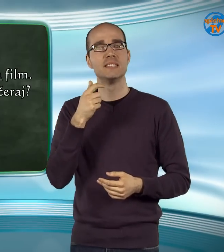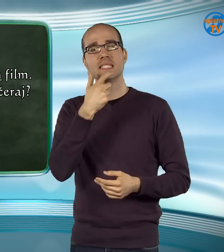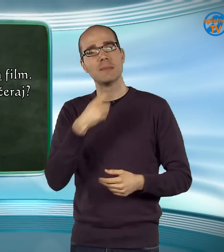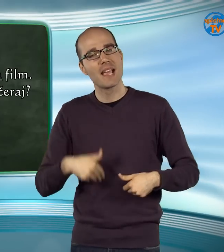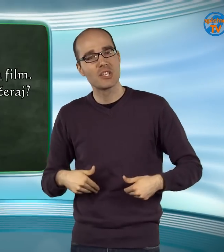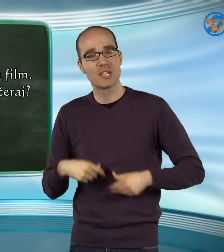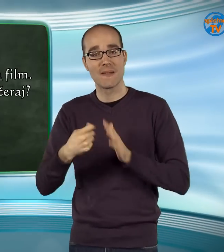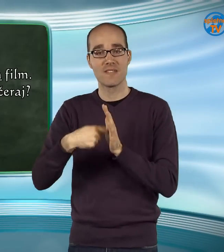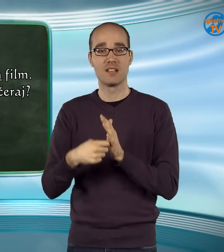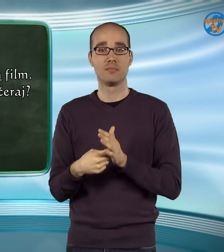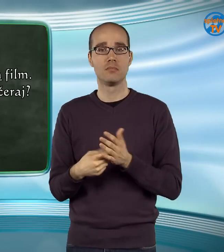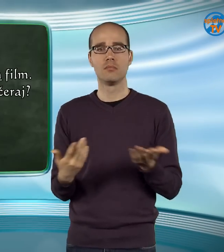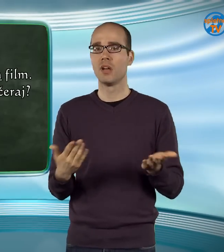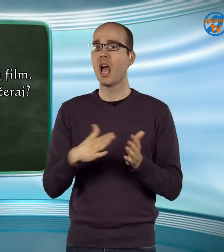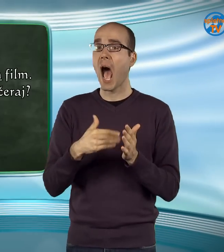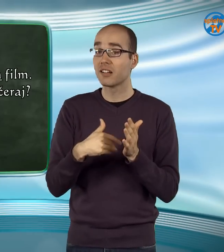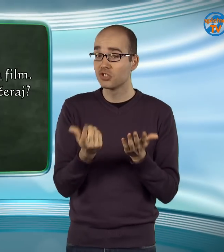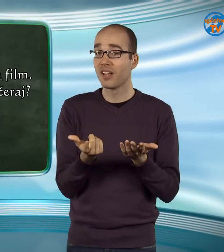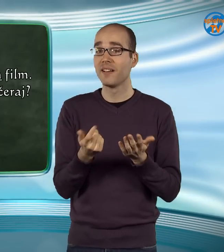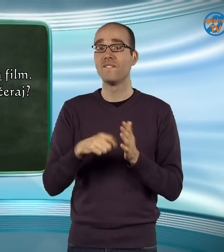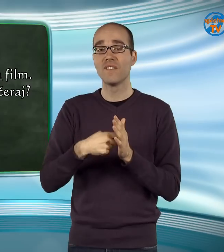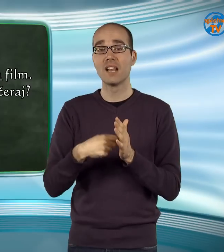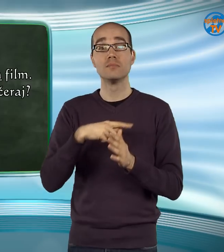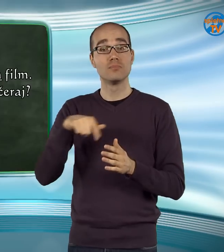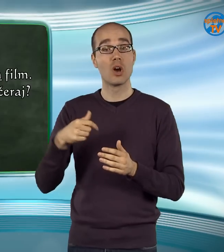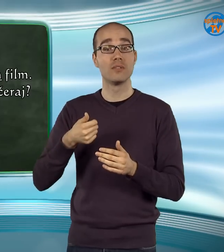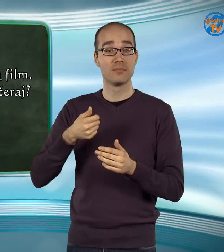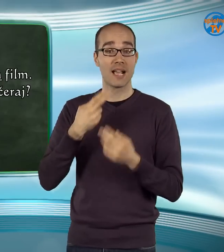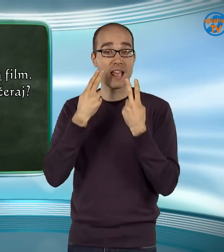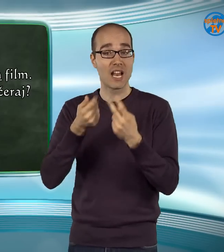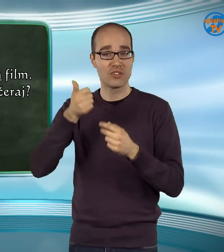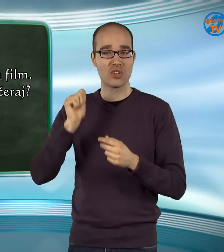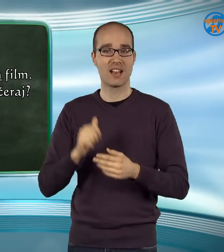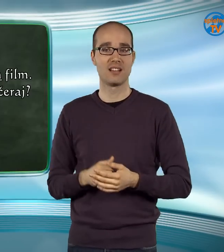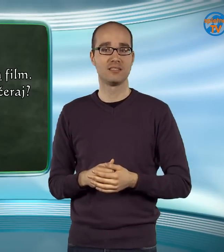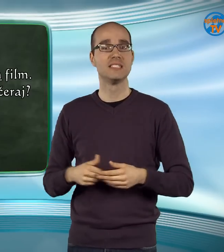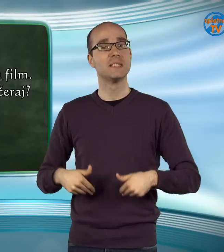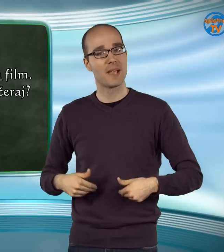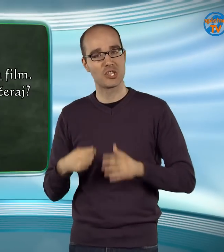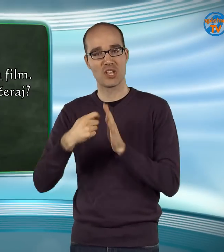film. Kakšen film smo gledali včeraj? Smešen.